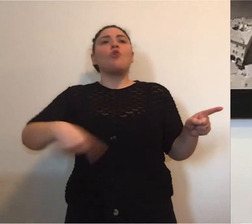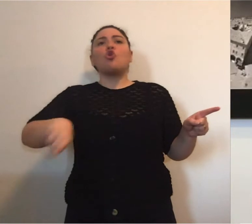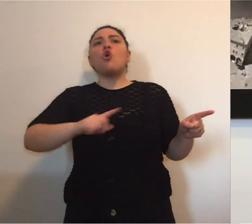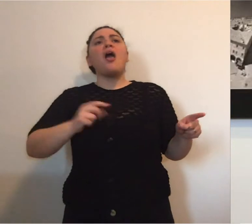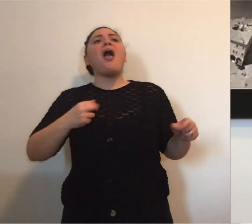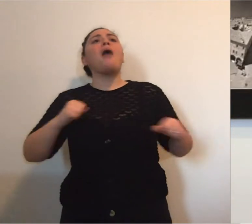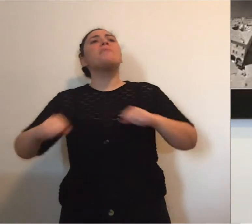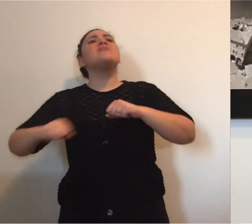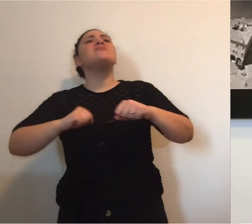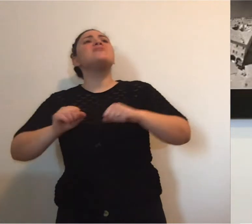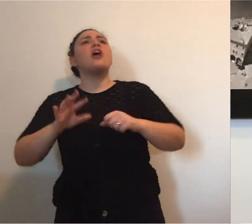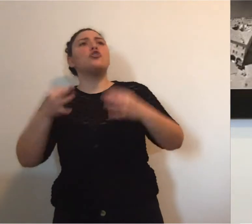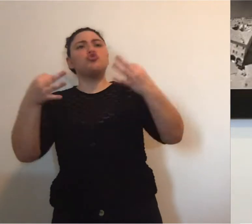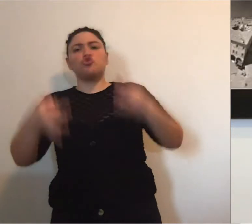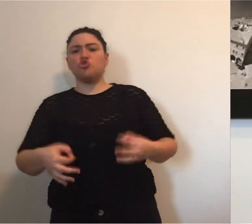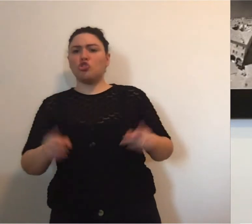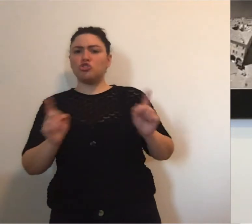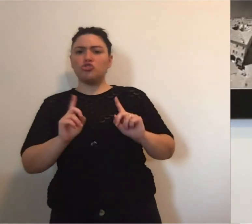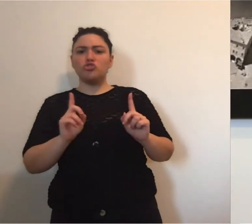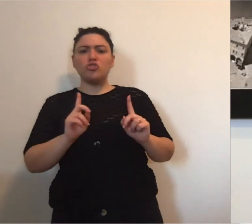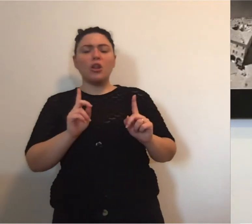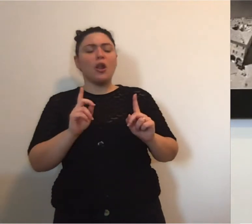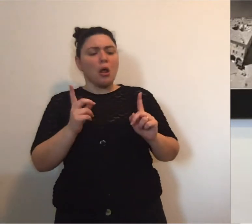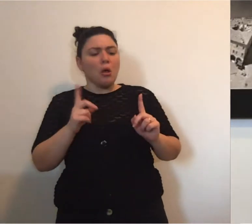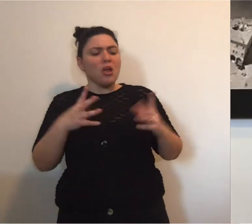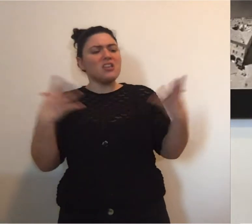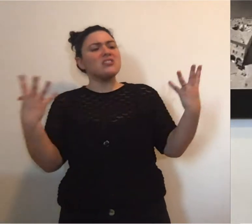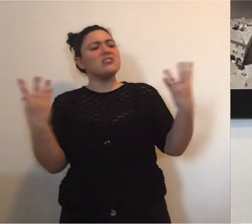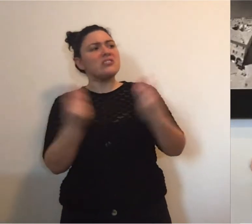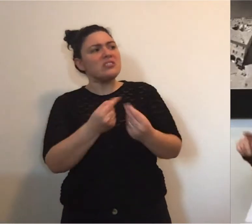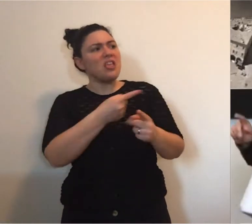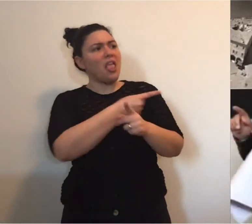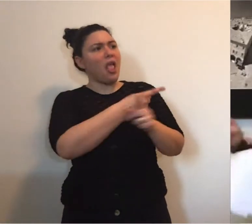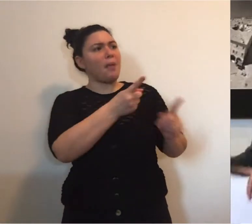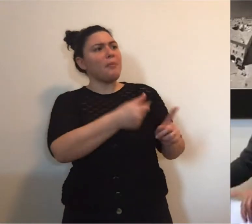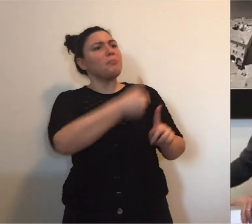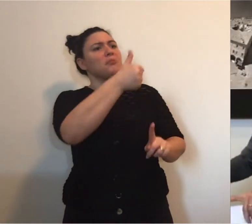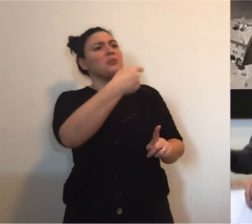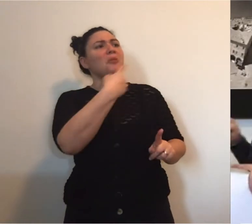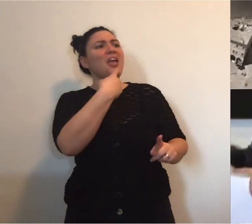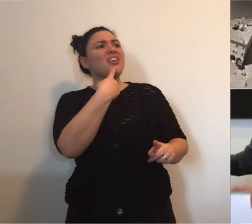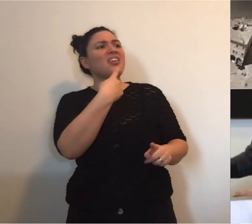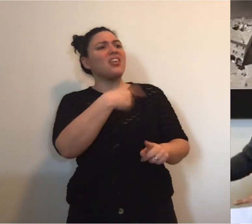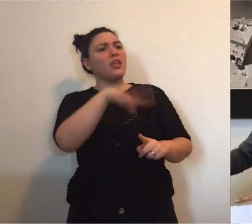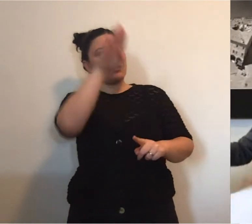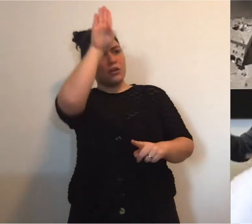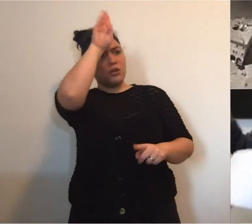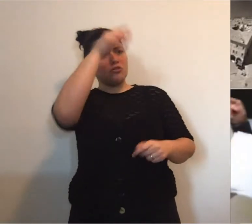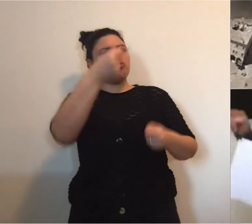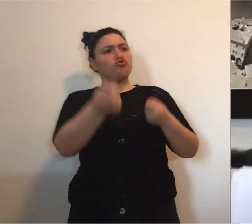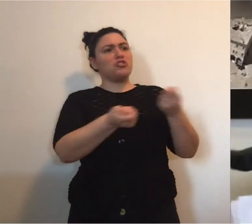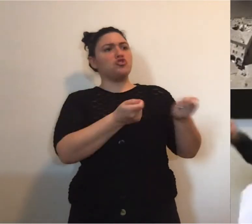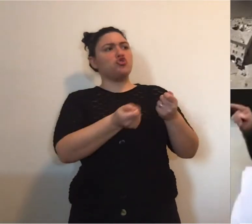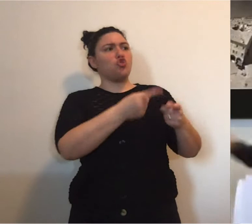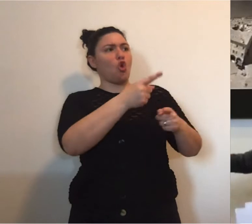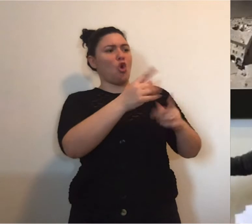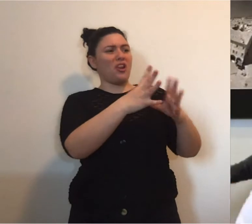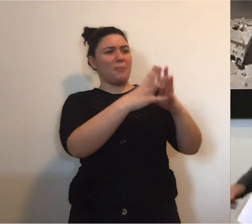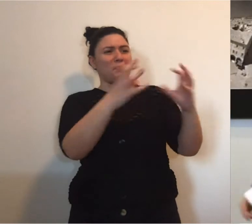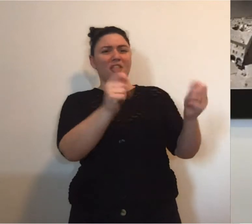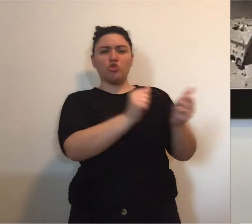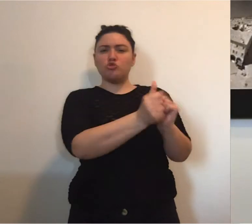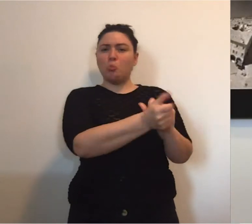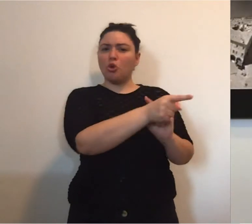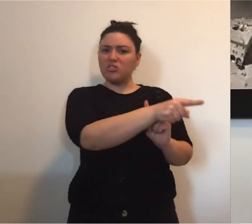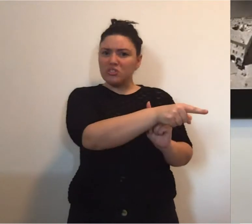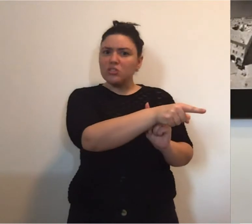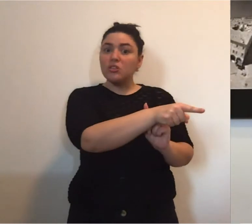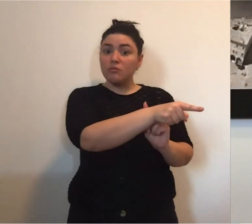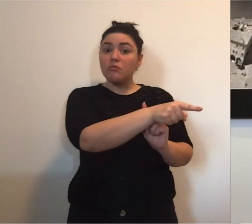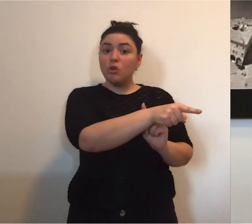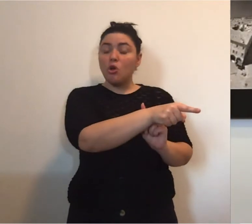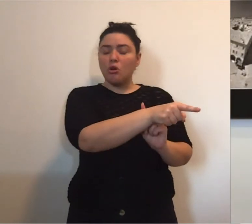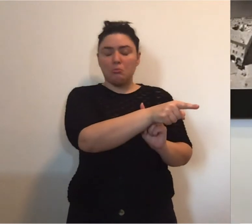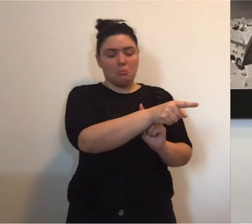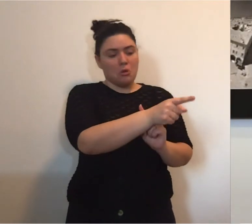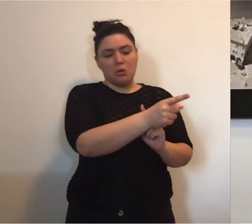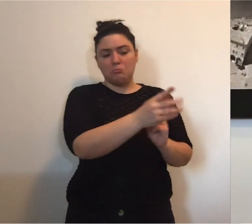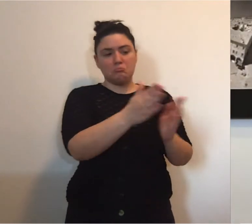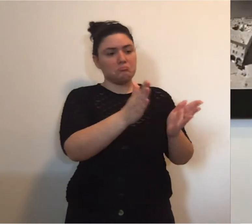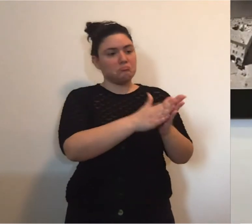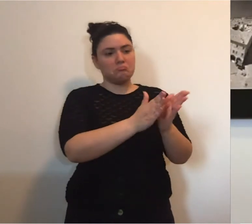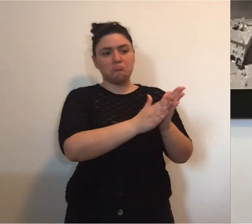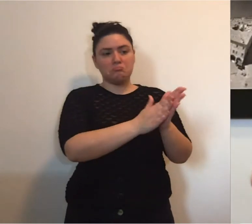orgoglio, ma perché non fu una scelta soltanto all'amministrazione ma soprattutto di chi gestisce quell